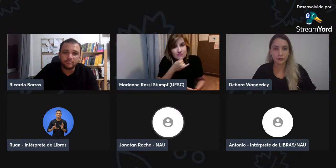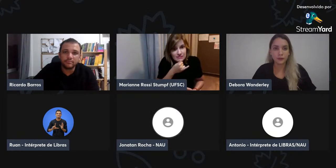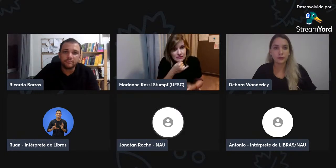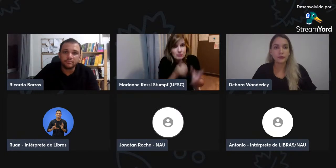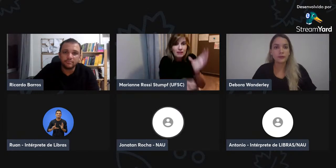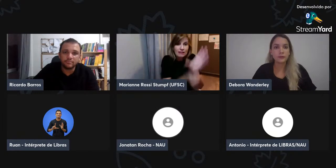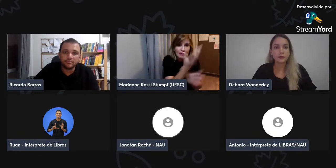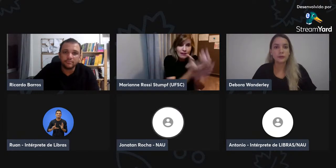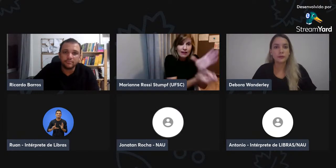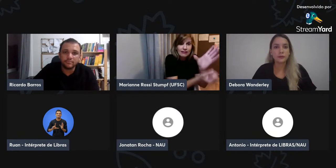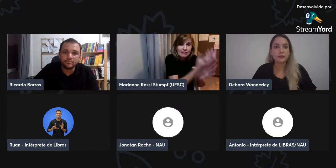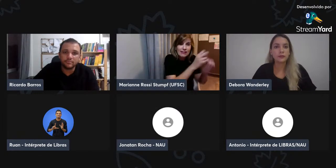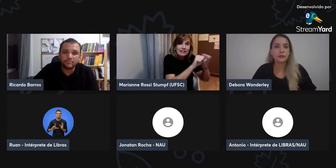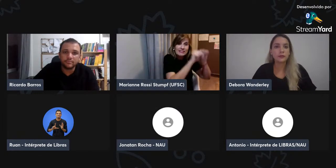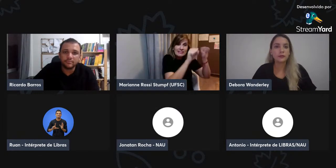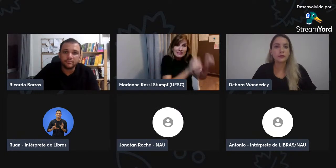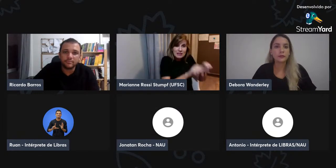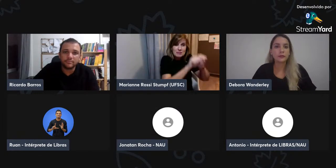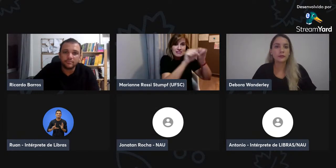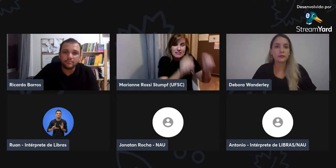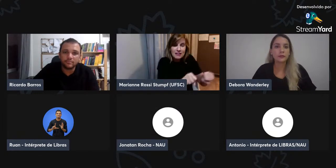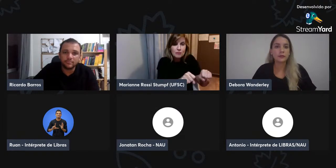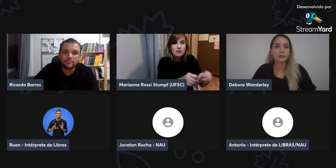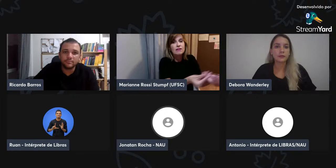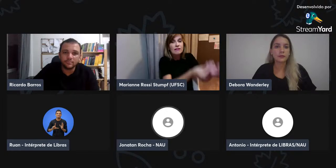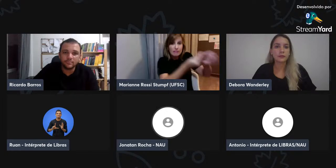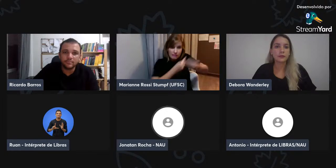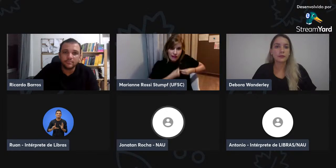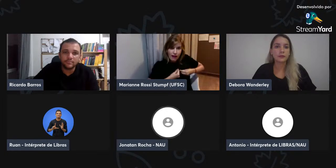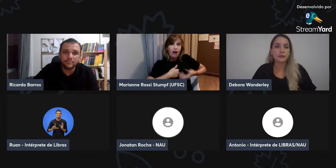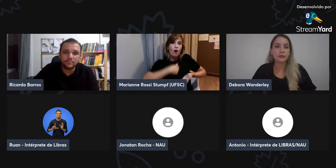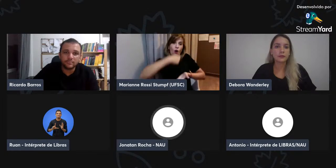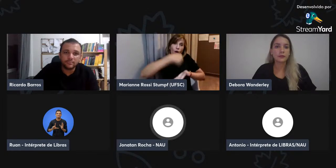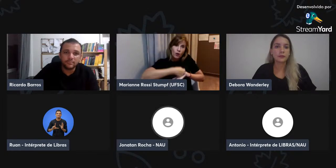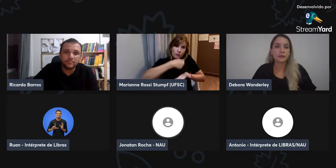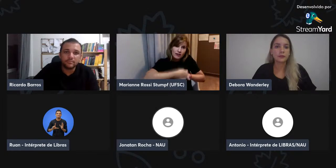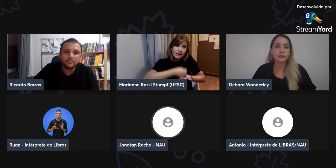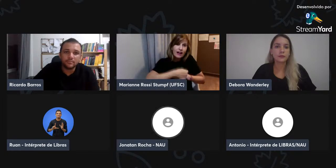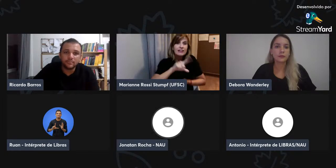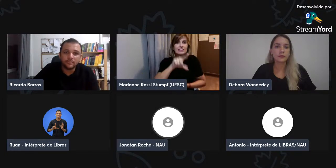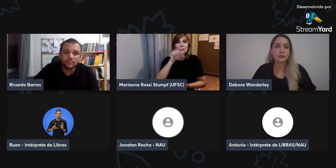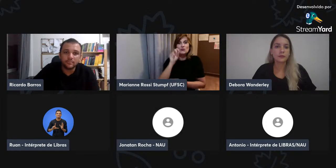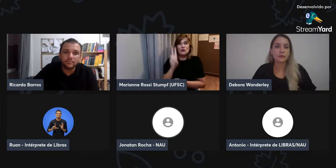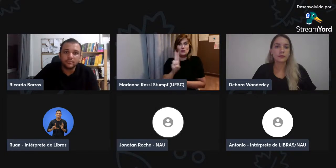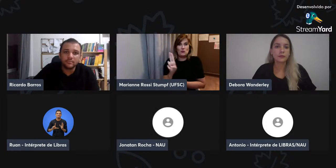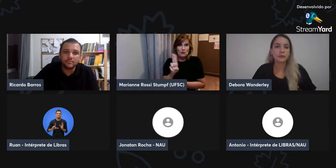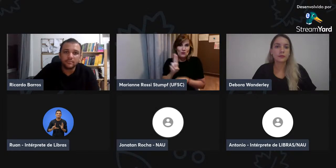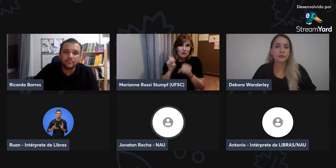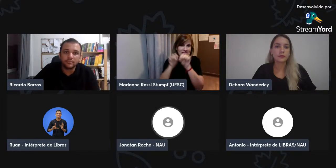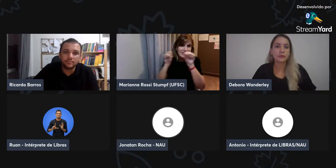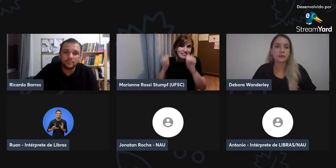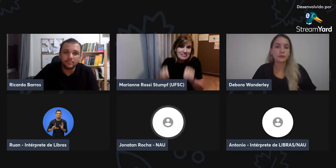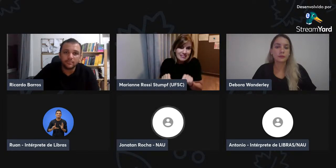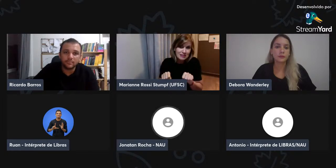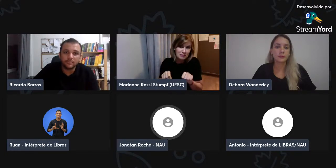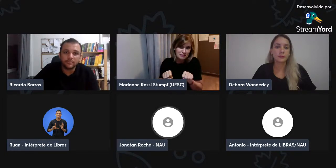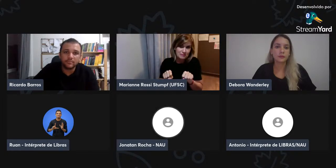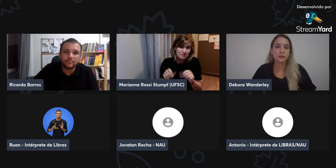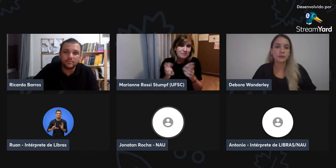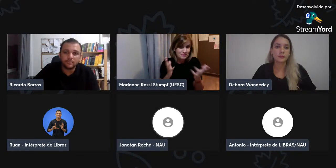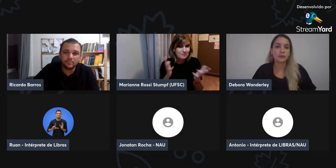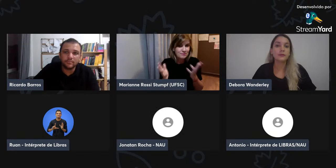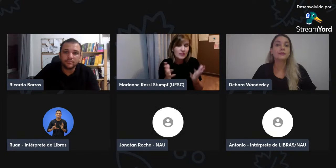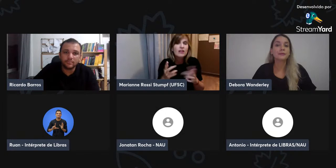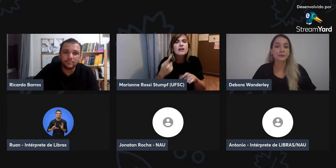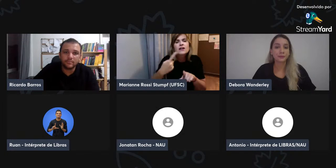a escolha e siga esse sistema, em vez de surgir outros sistemas e também obrigar